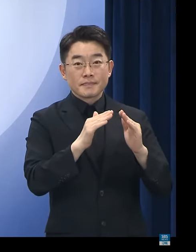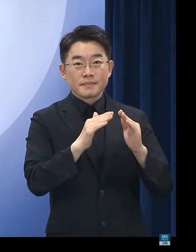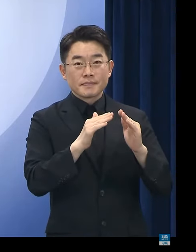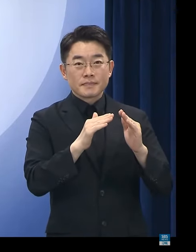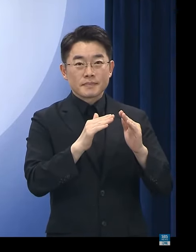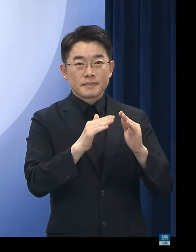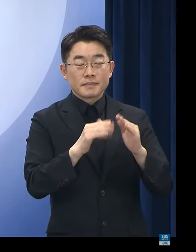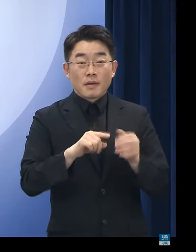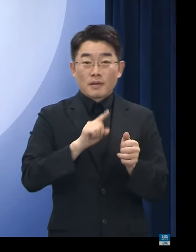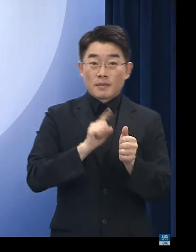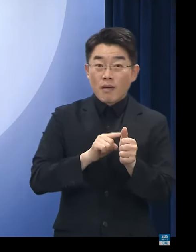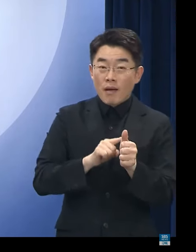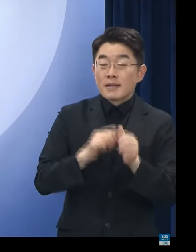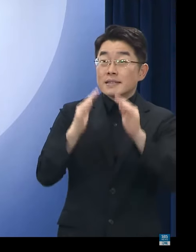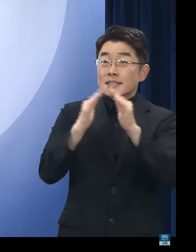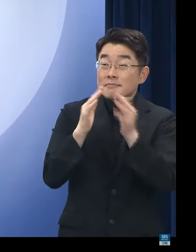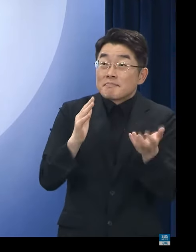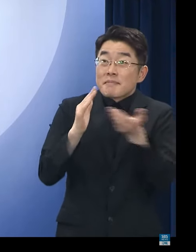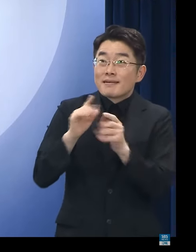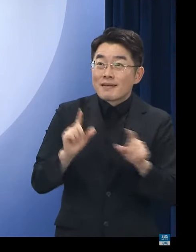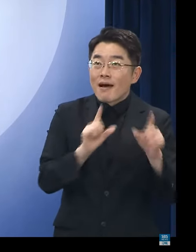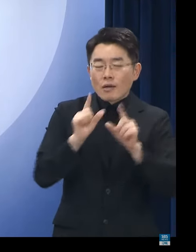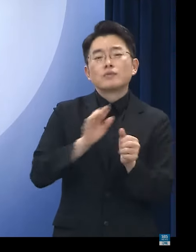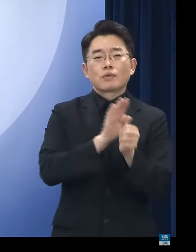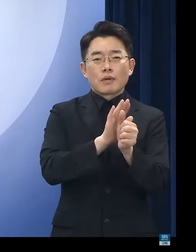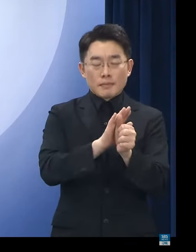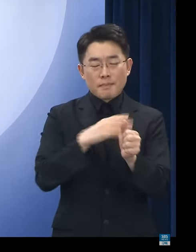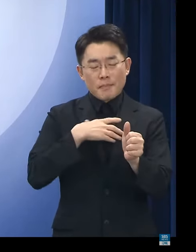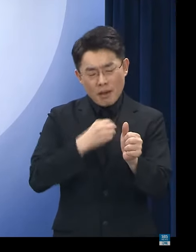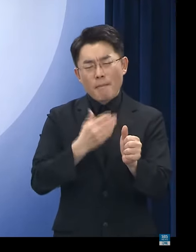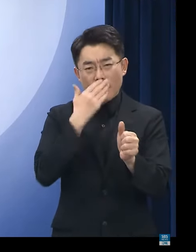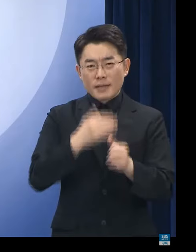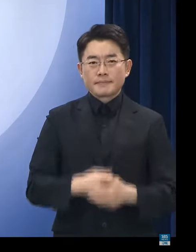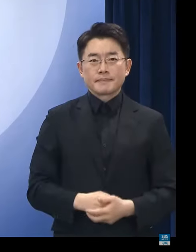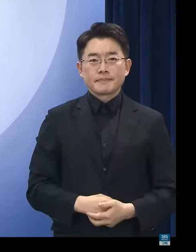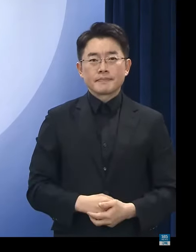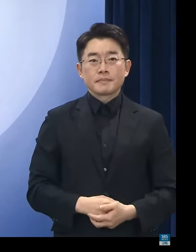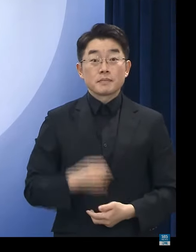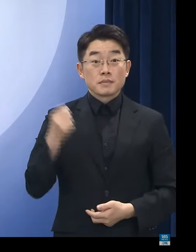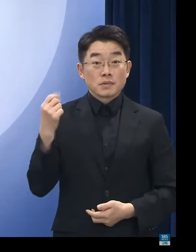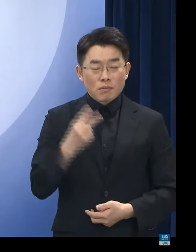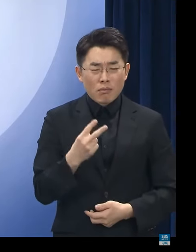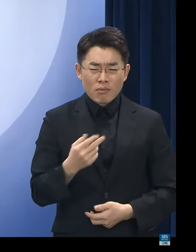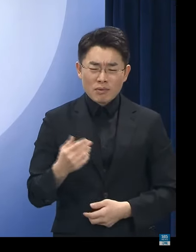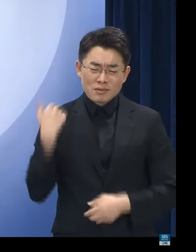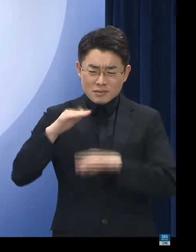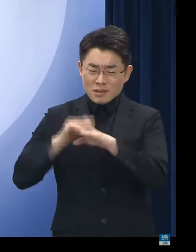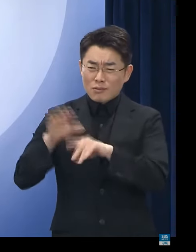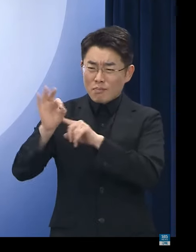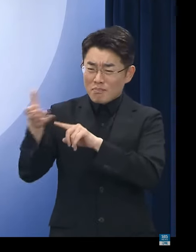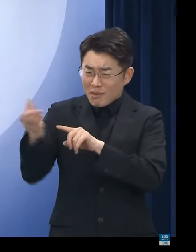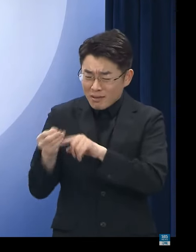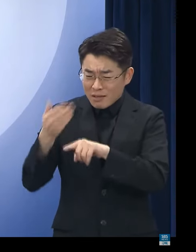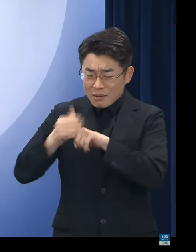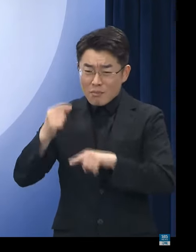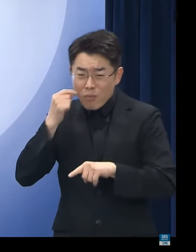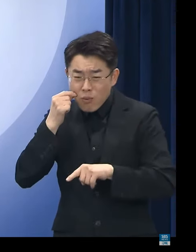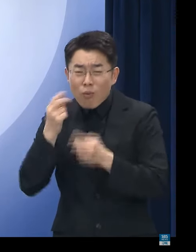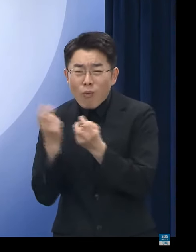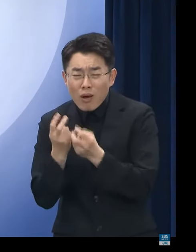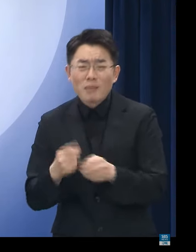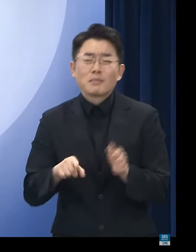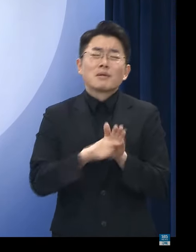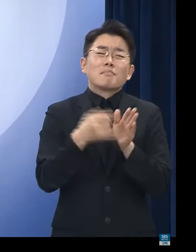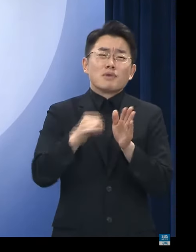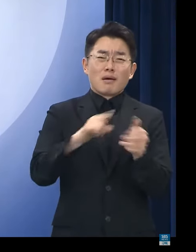임차인의 주거 안정을 뒷받침하고 기존 전세대출을 상환하지 못하여 신용불량 위험에